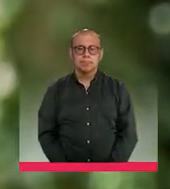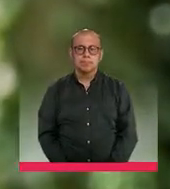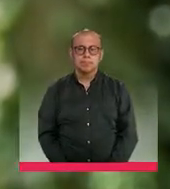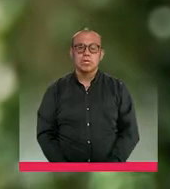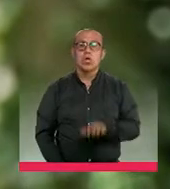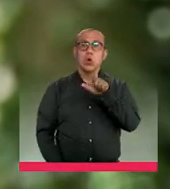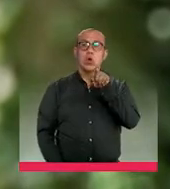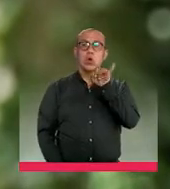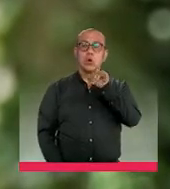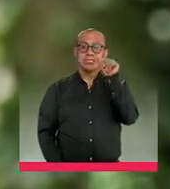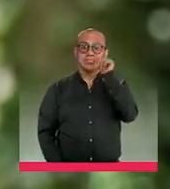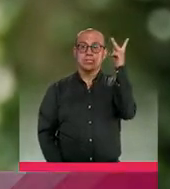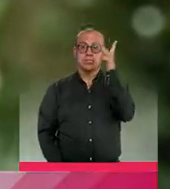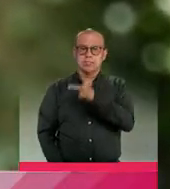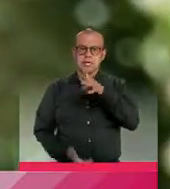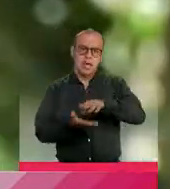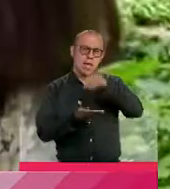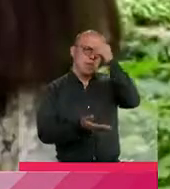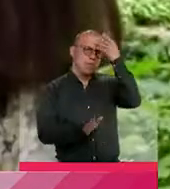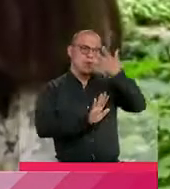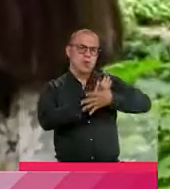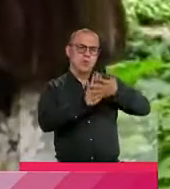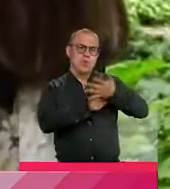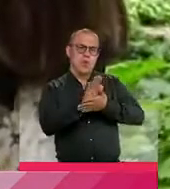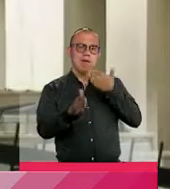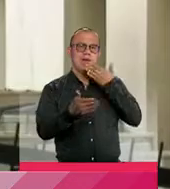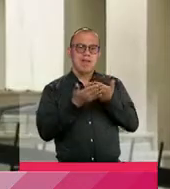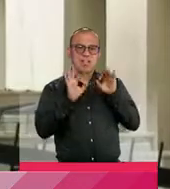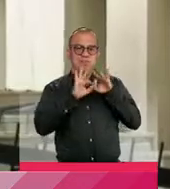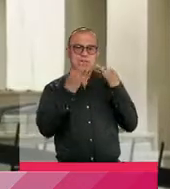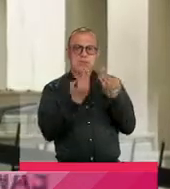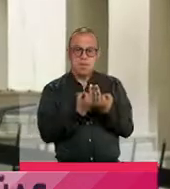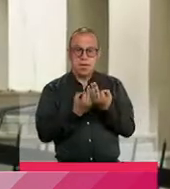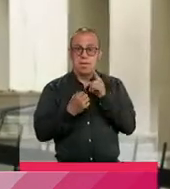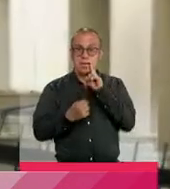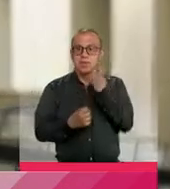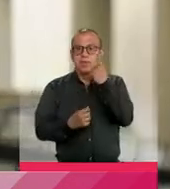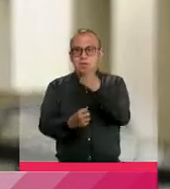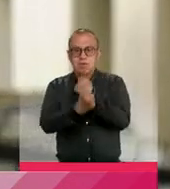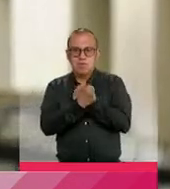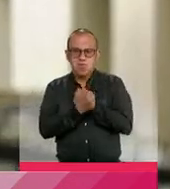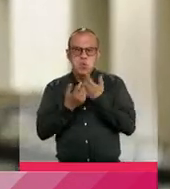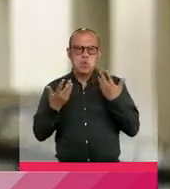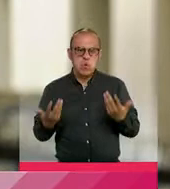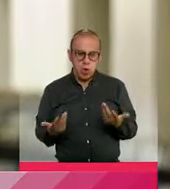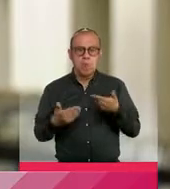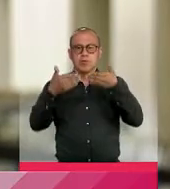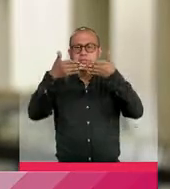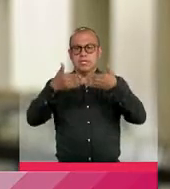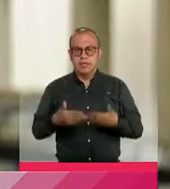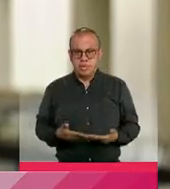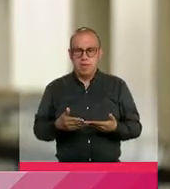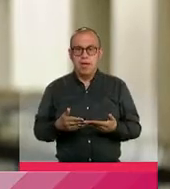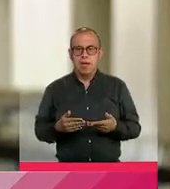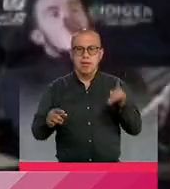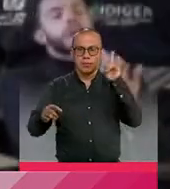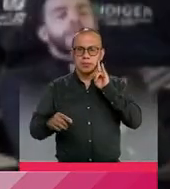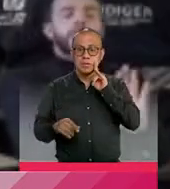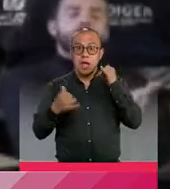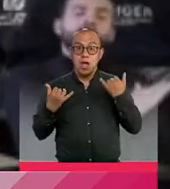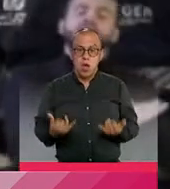Luis Cubillos aprendió la lengua de señas gracias a un familiar y a su primer amor, quienes tienen discapacidad auditiva.